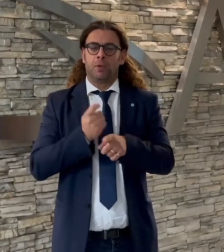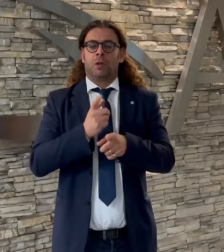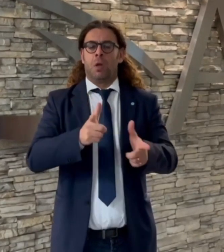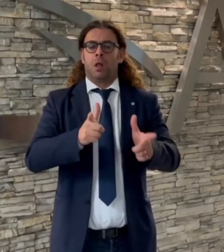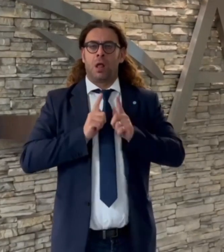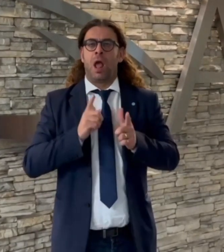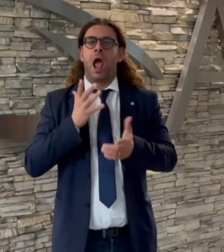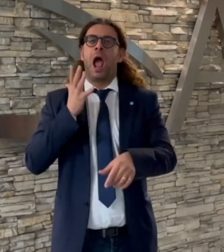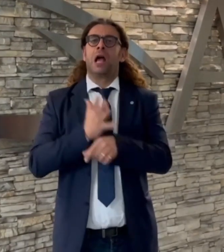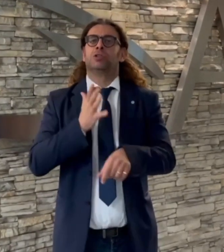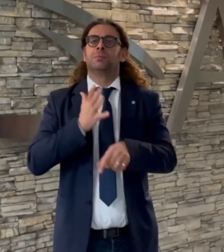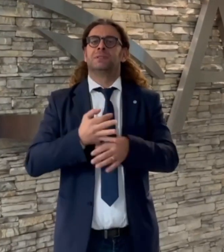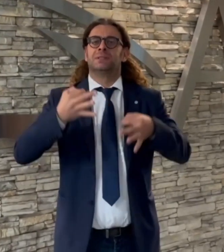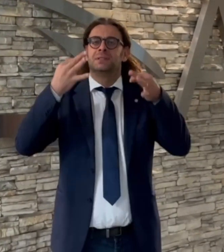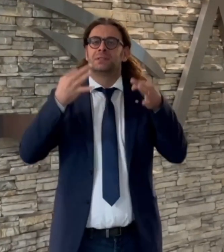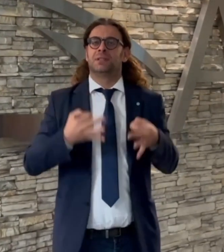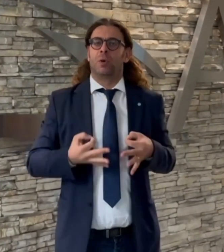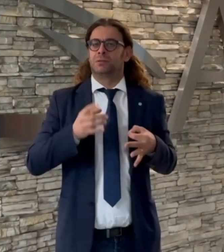consumatori sordi in un'ottica di inclusione sociale.